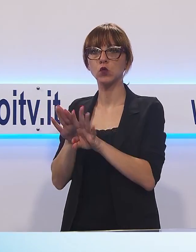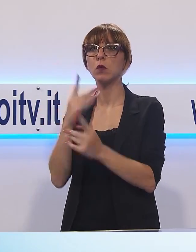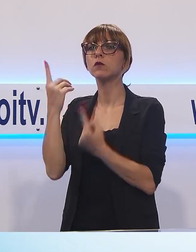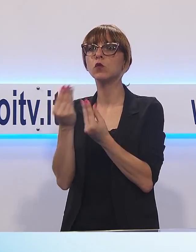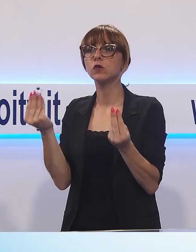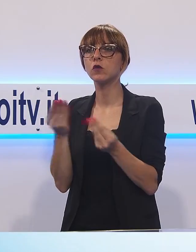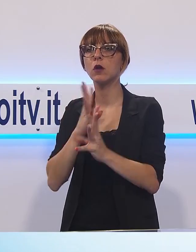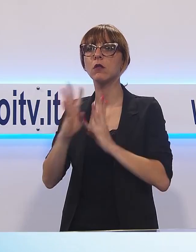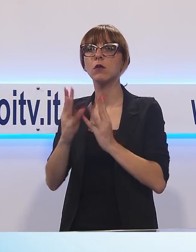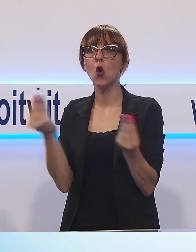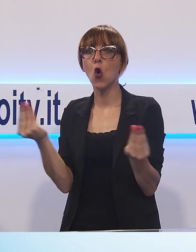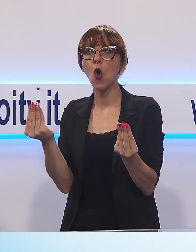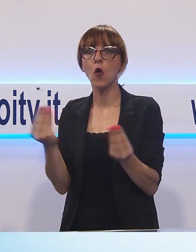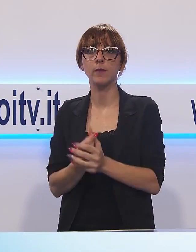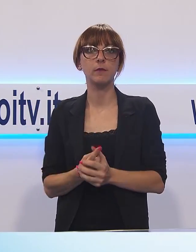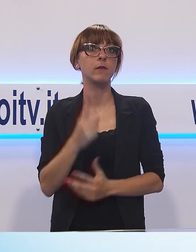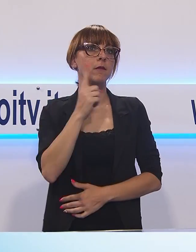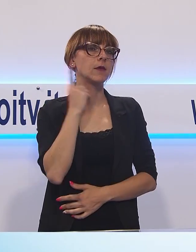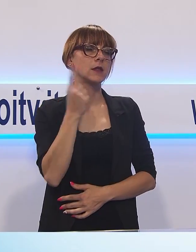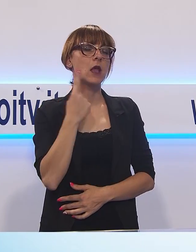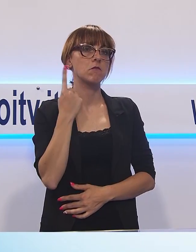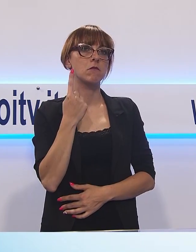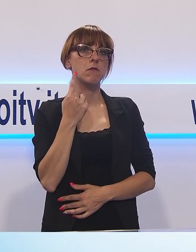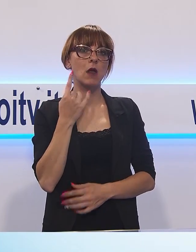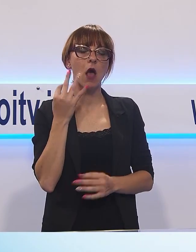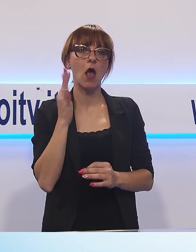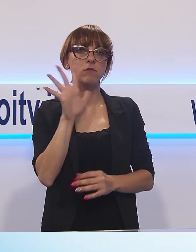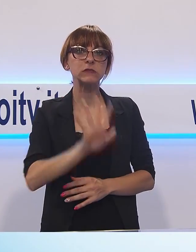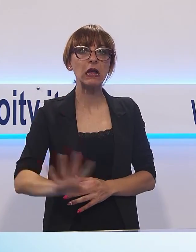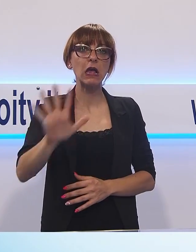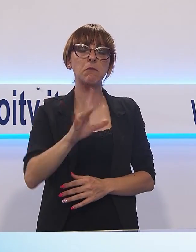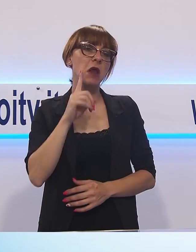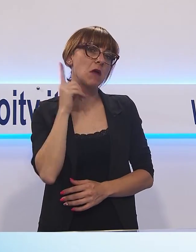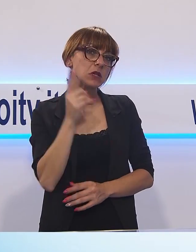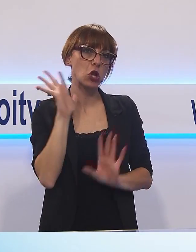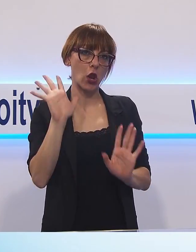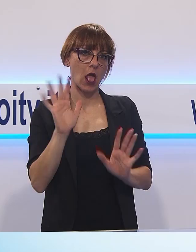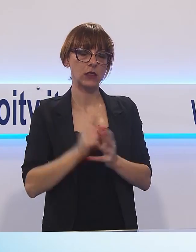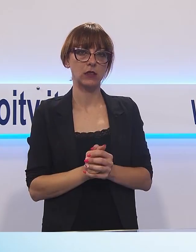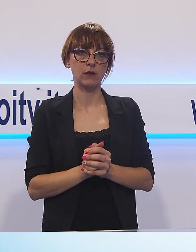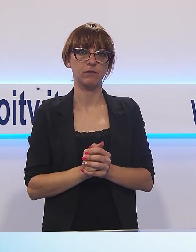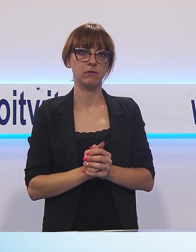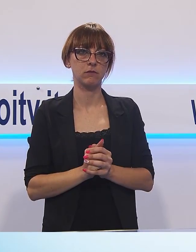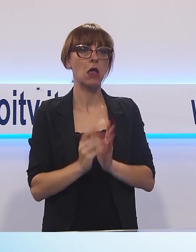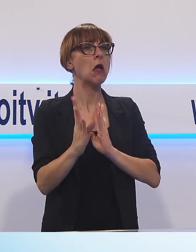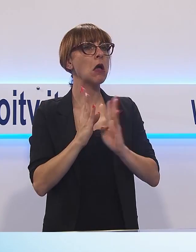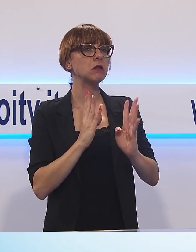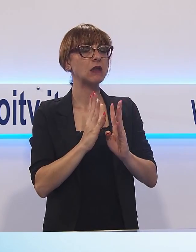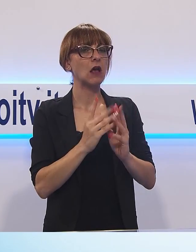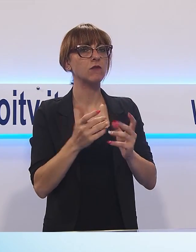del traffico? A me mi sembra migliorata, è più scorrevole il transito,